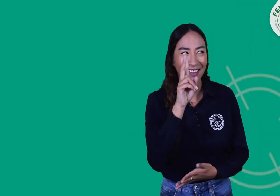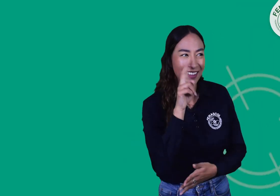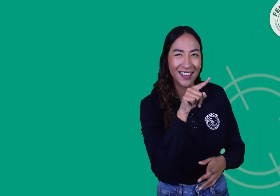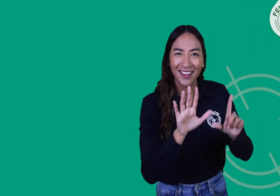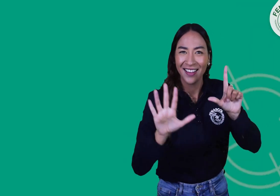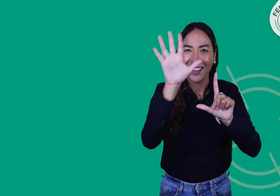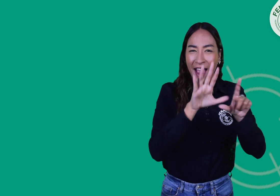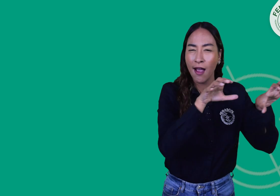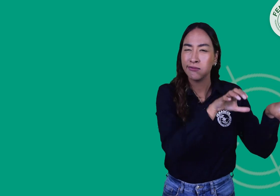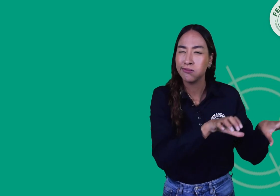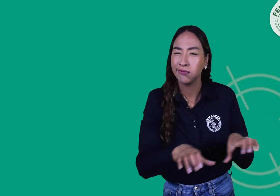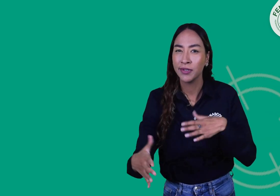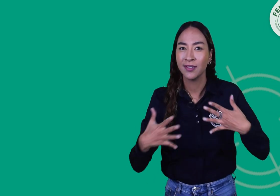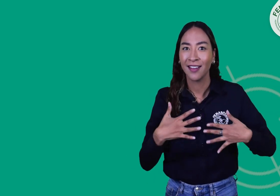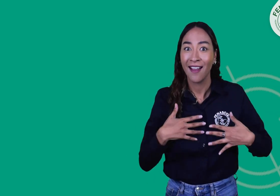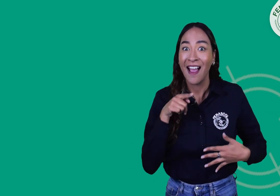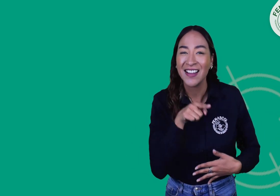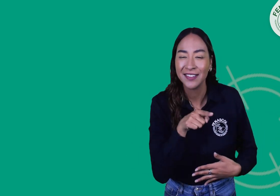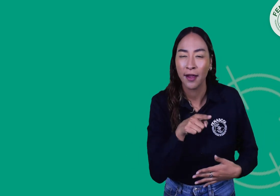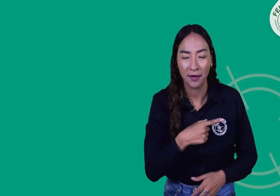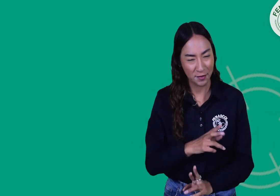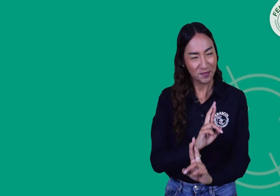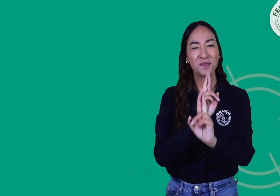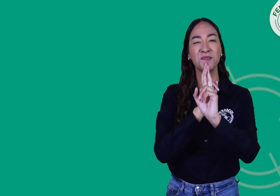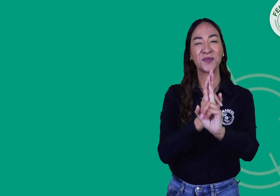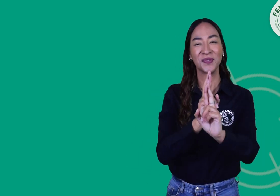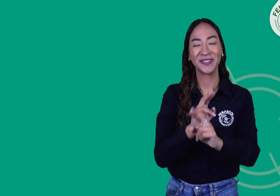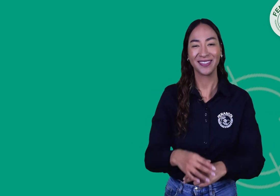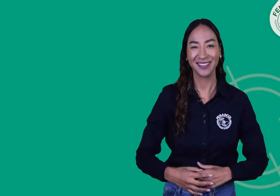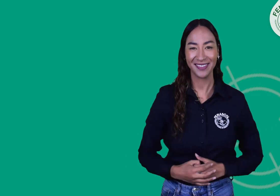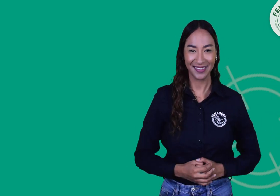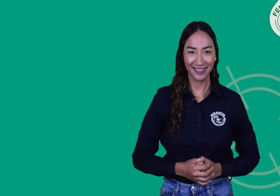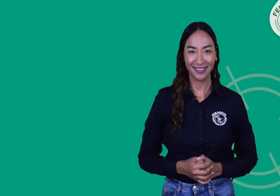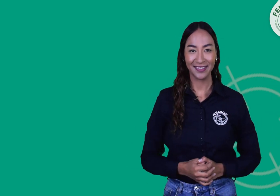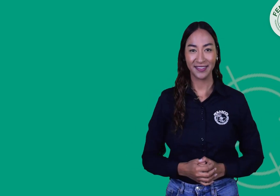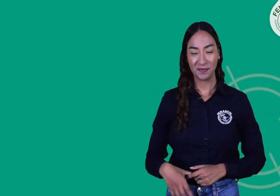¿Vieron las anteriores escenas? Tienen que ver con la respuesta. La respuesta correcta es la B.